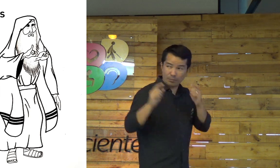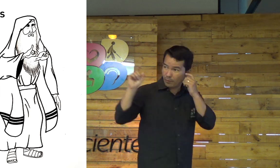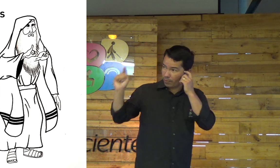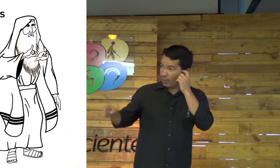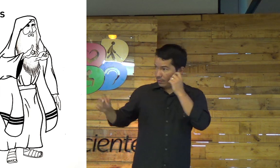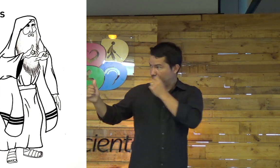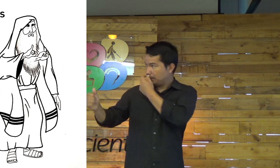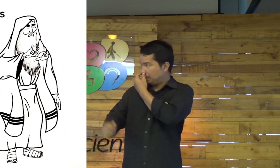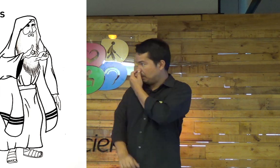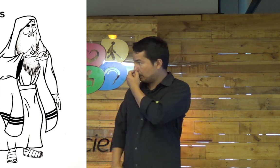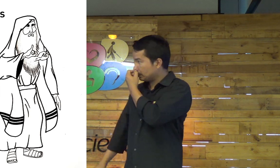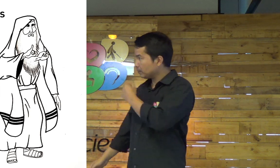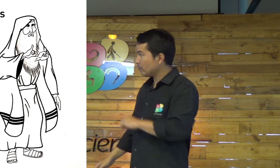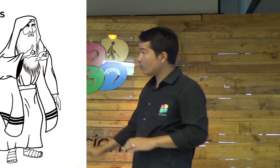É sério. Pode passar.